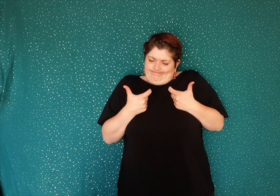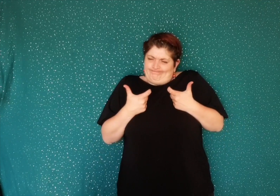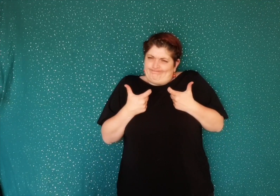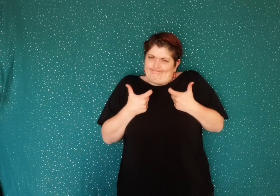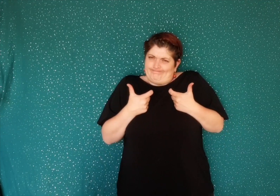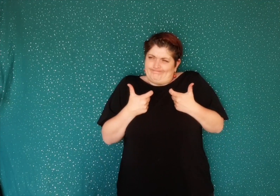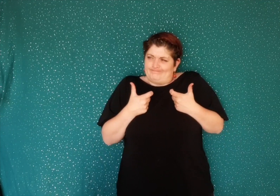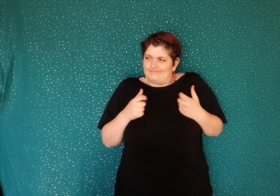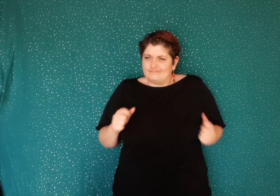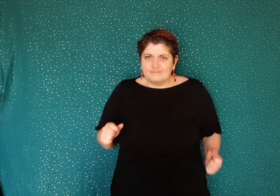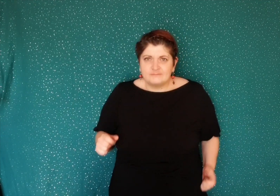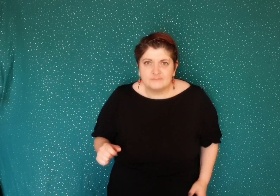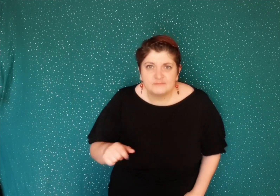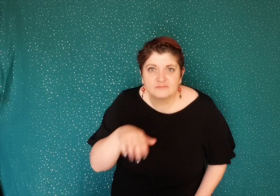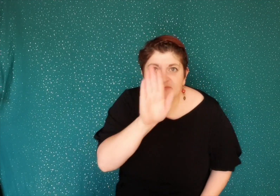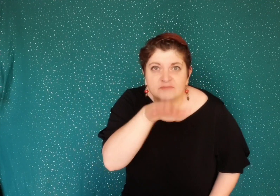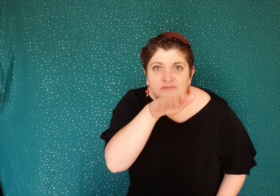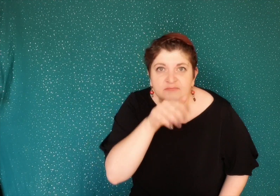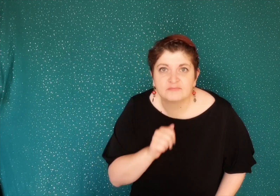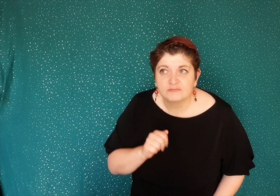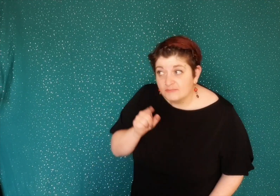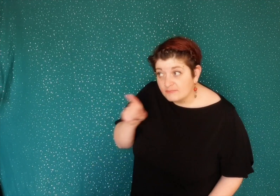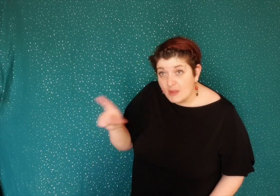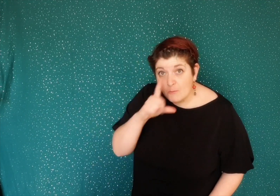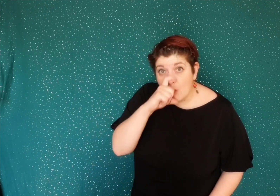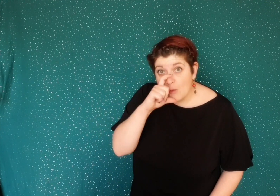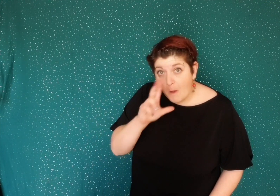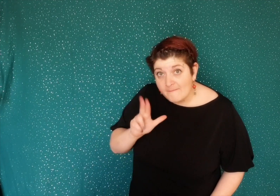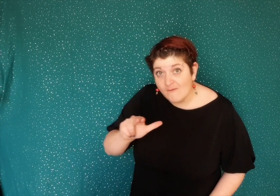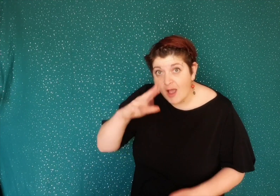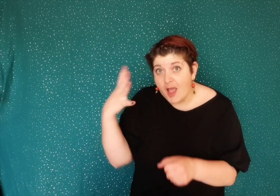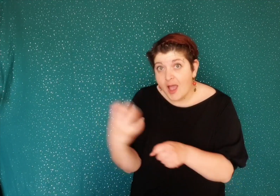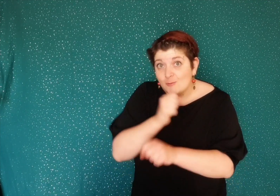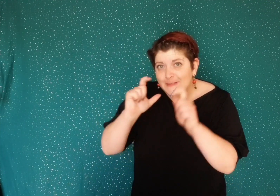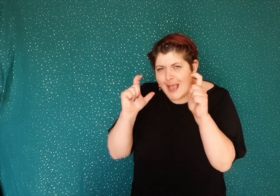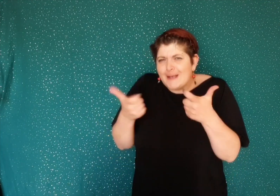contrôler sa manie ? à ton avis ?